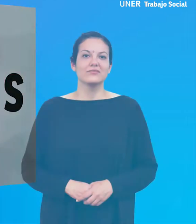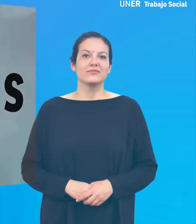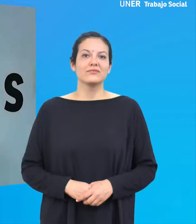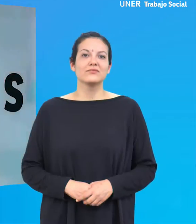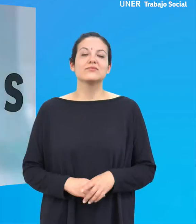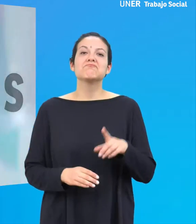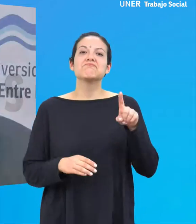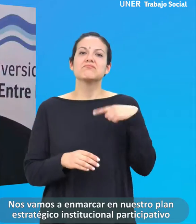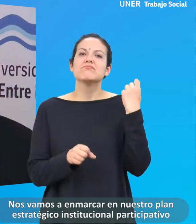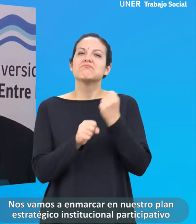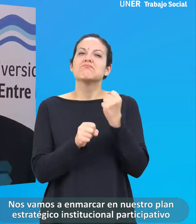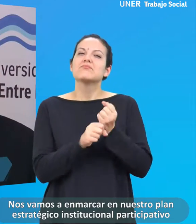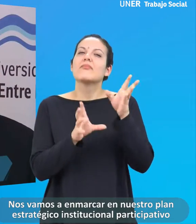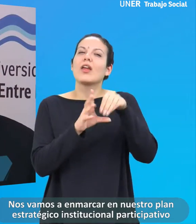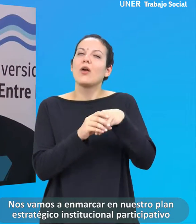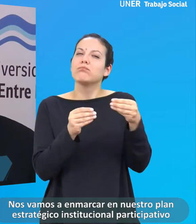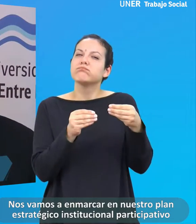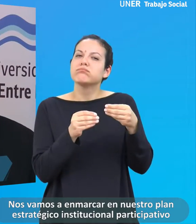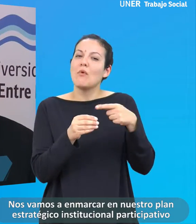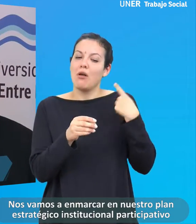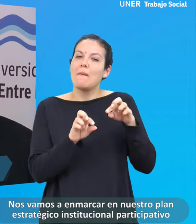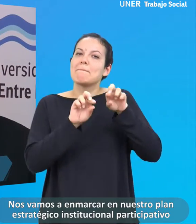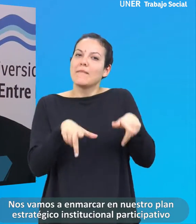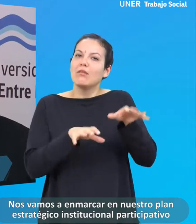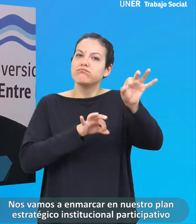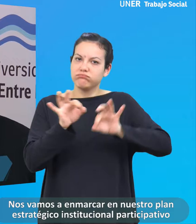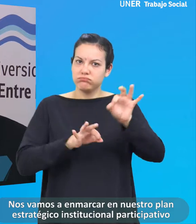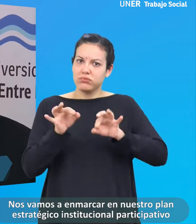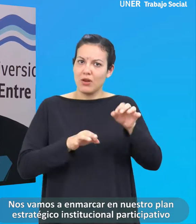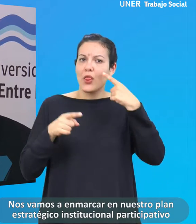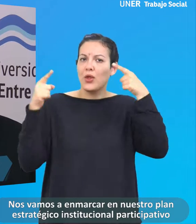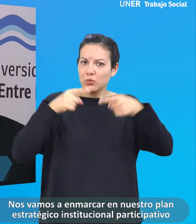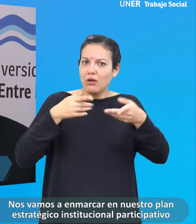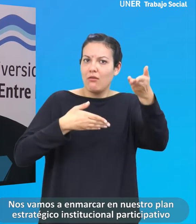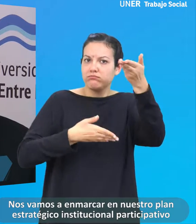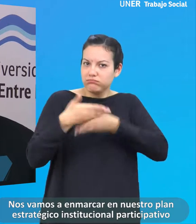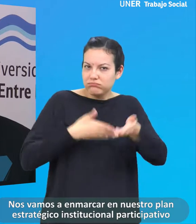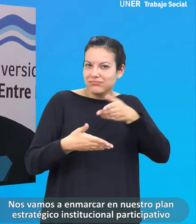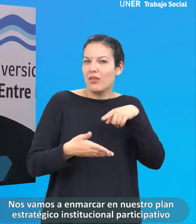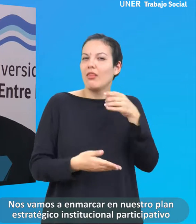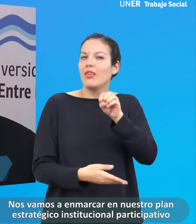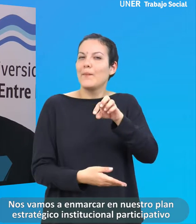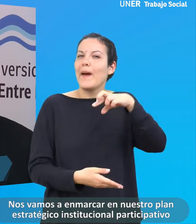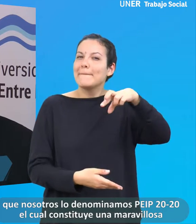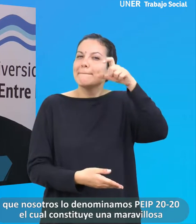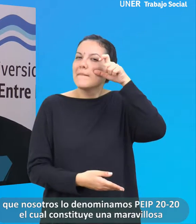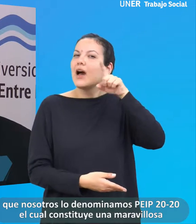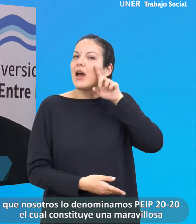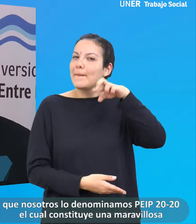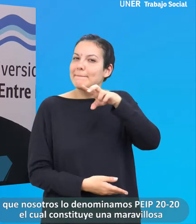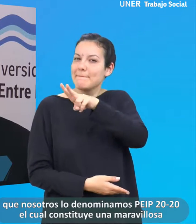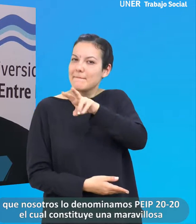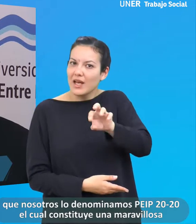Nos vamos a enmarcar en nuestro plan estratégico institucional participativo que nosotros lo